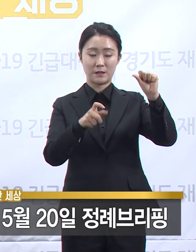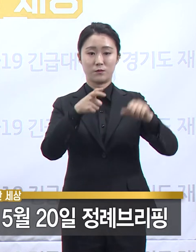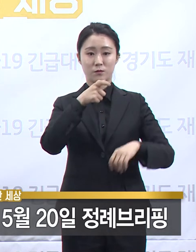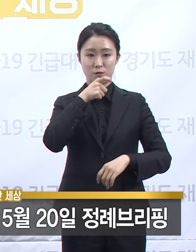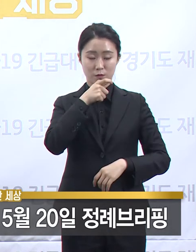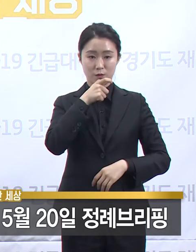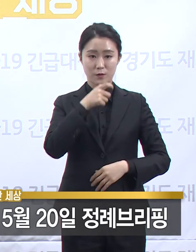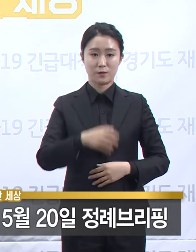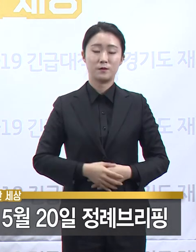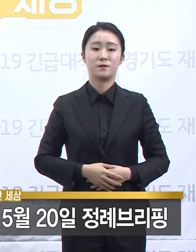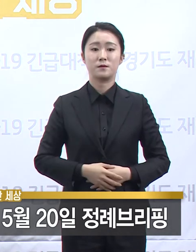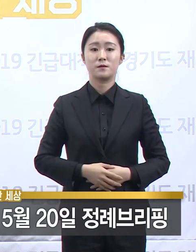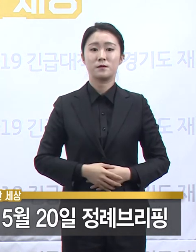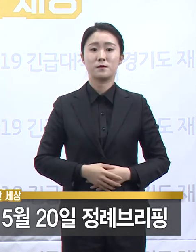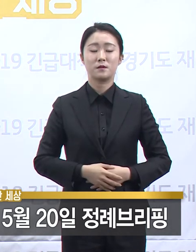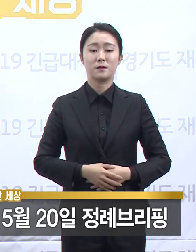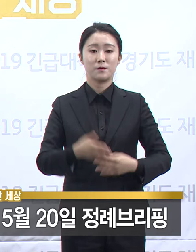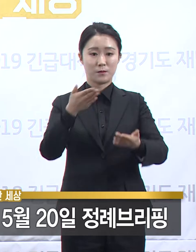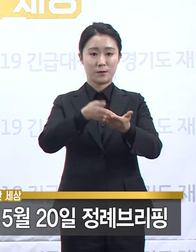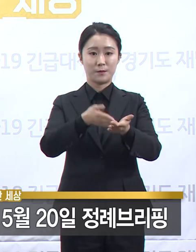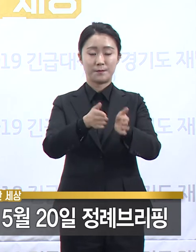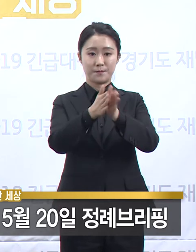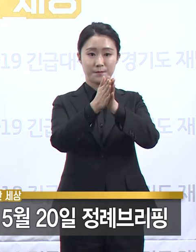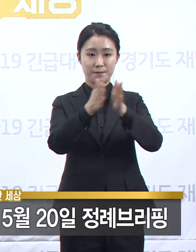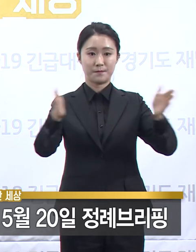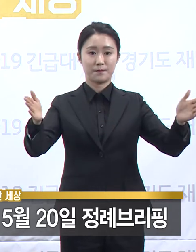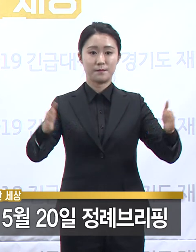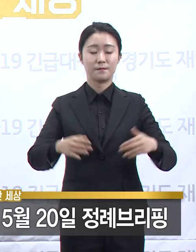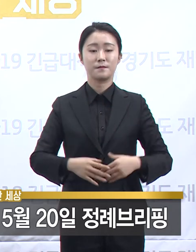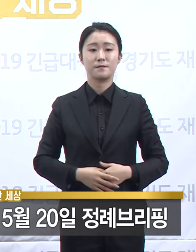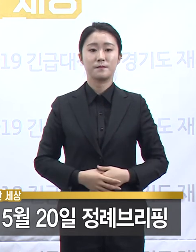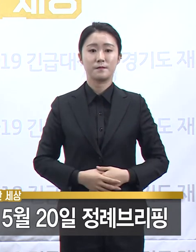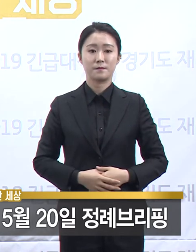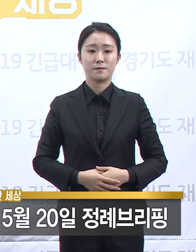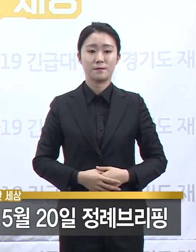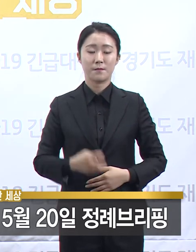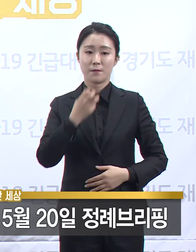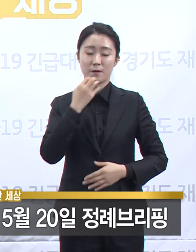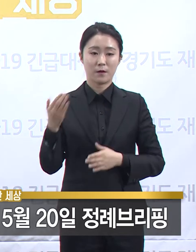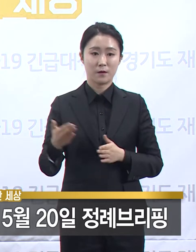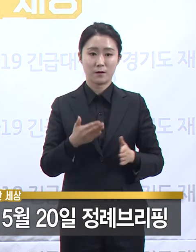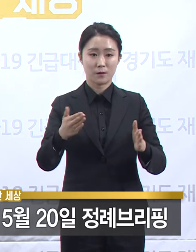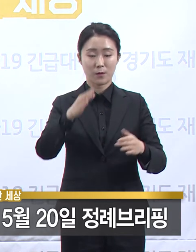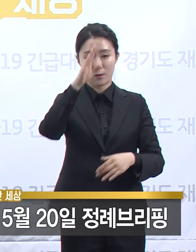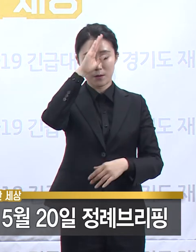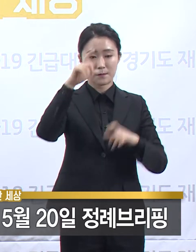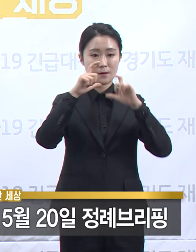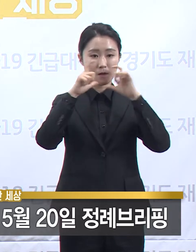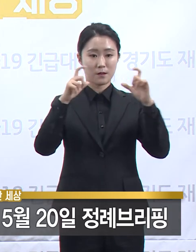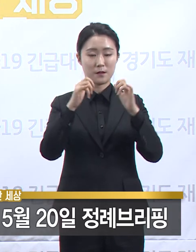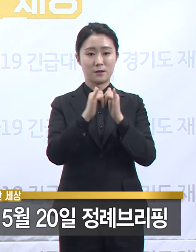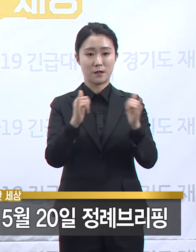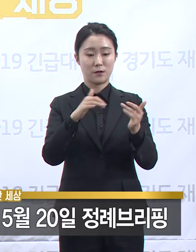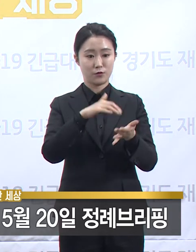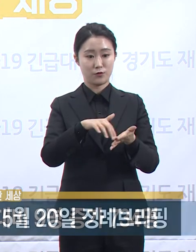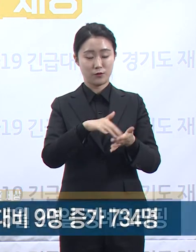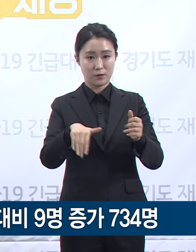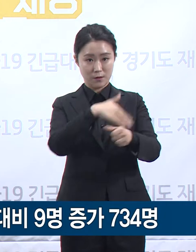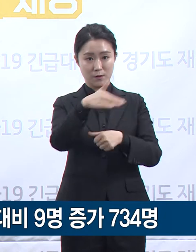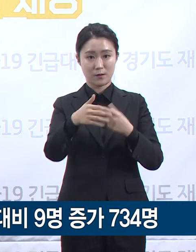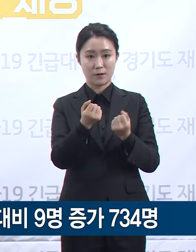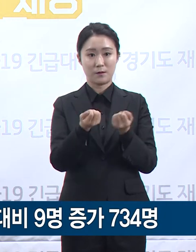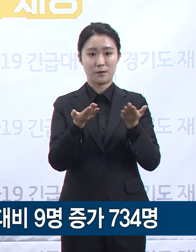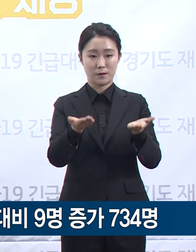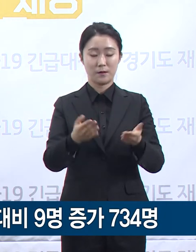코로나19 대응 관련 정례 브리핑을 시작하겠습니다. 경기도 확진자 발생 현황입니다. 질병관리본부의